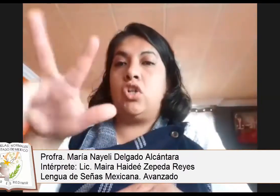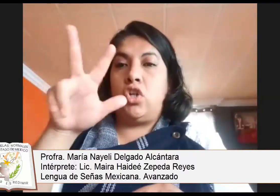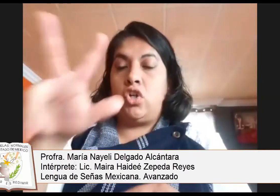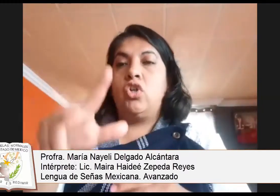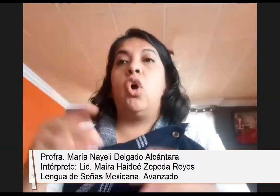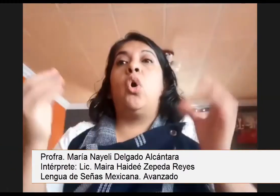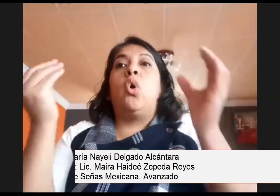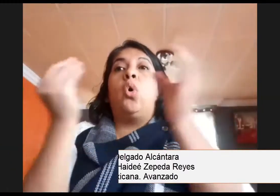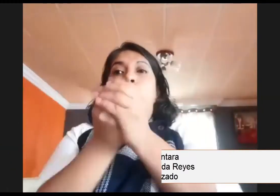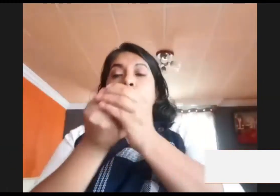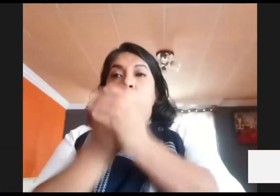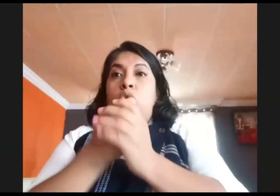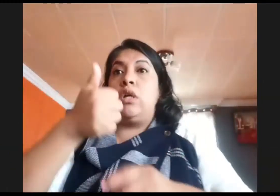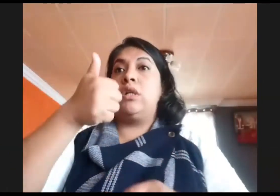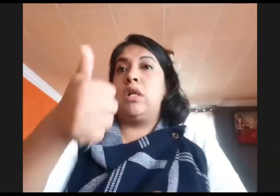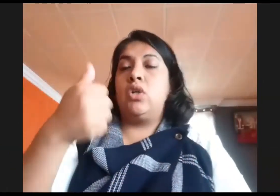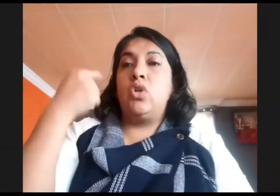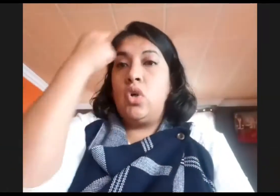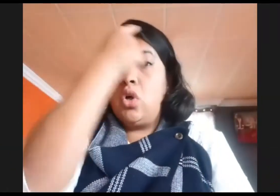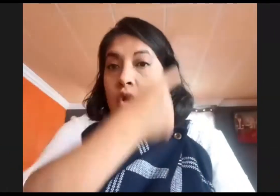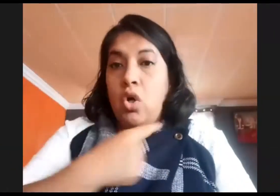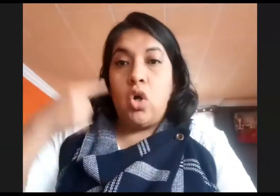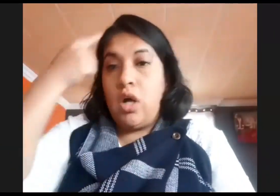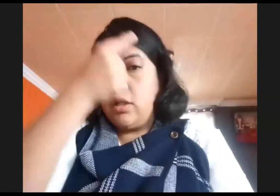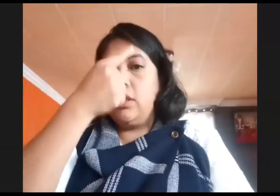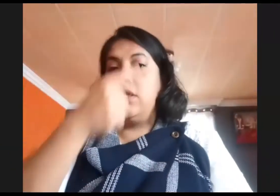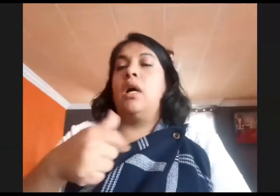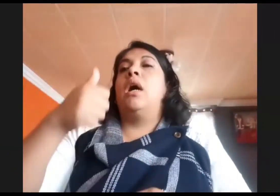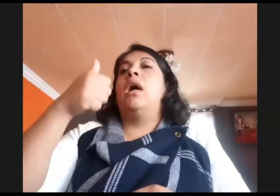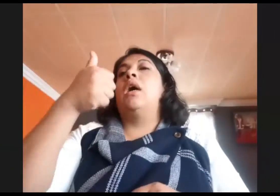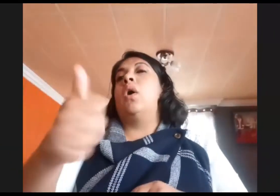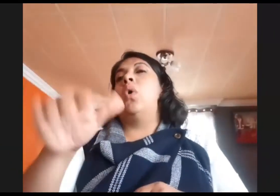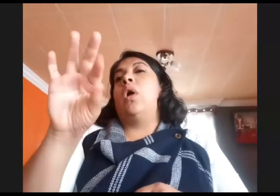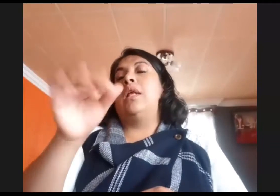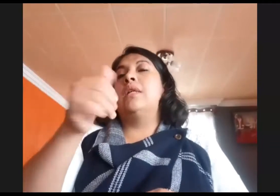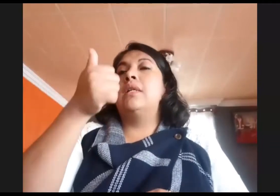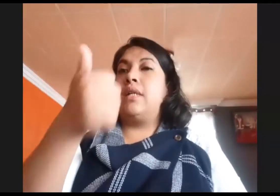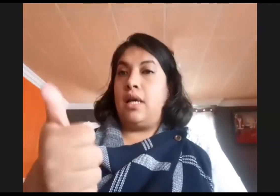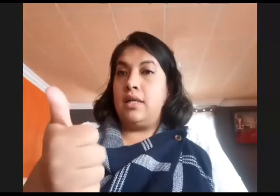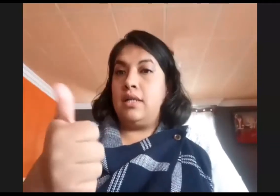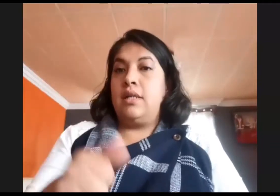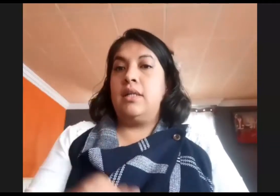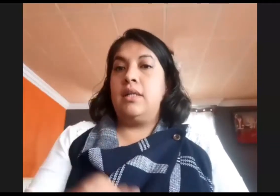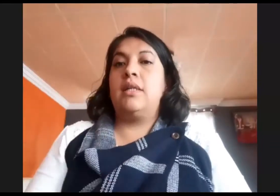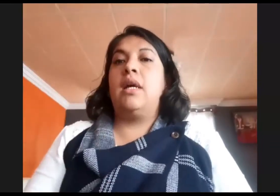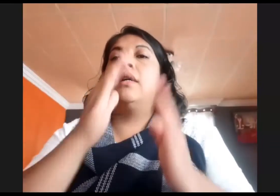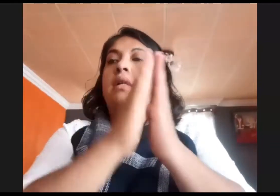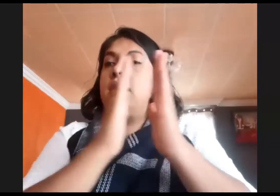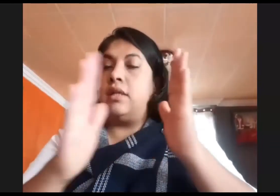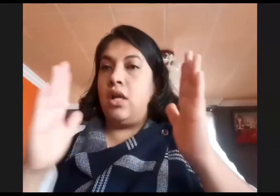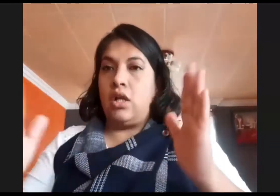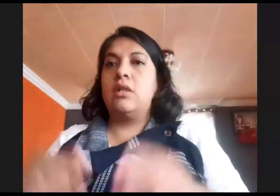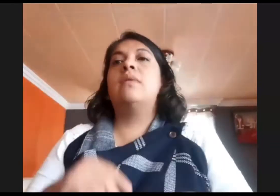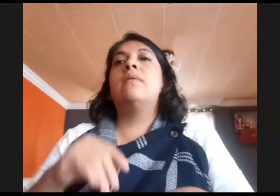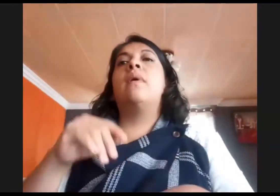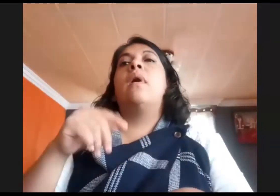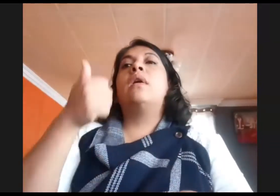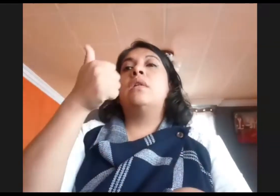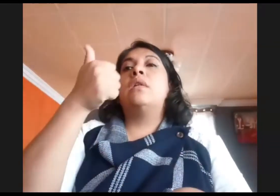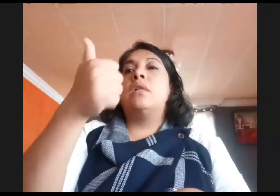nociones avanzadas del segundo semestre pertenecientes a la licenciatura en inclusión educativa del plan de estudios 2018